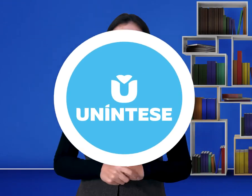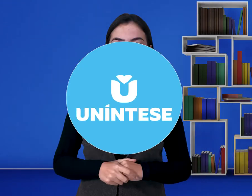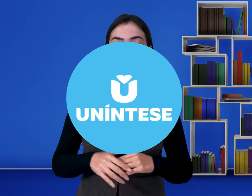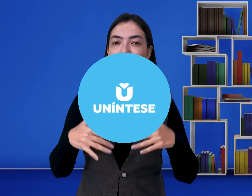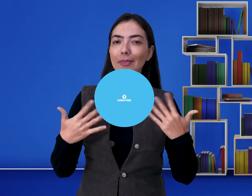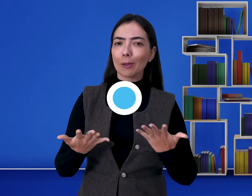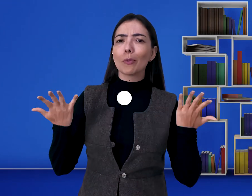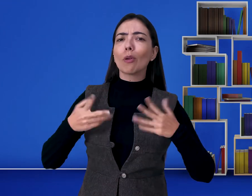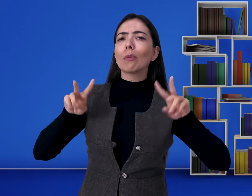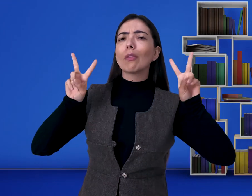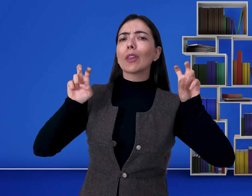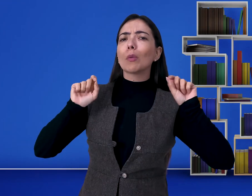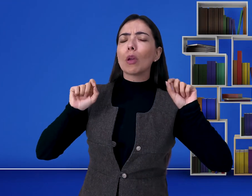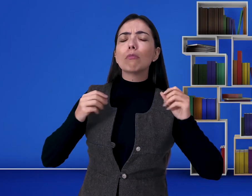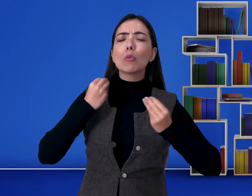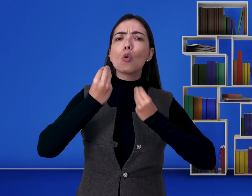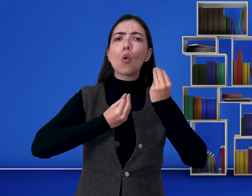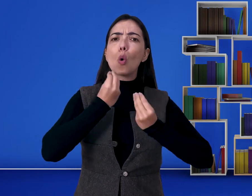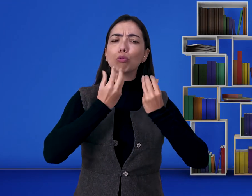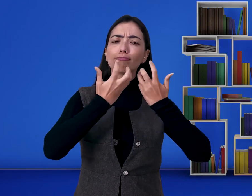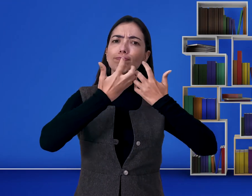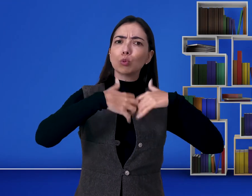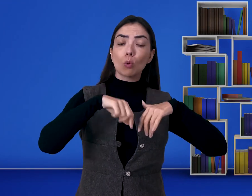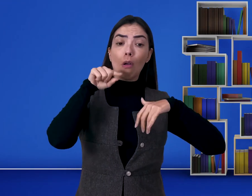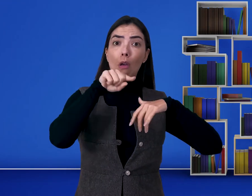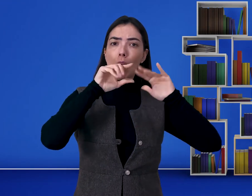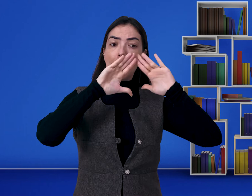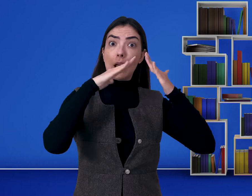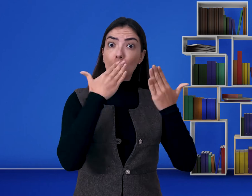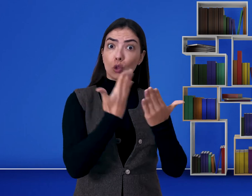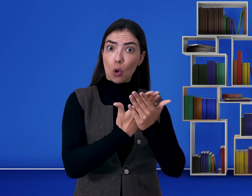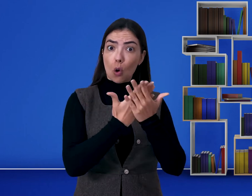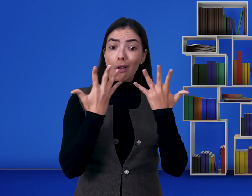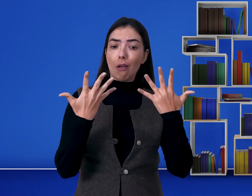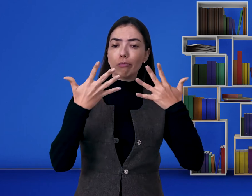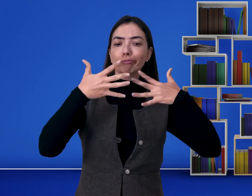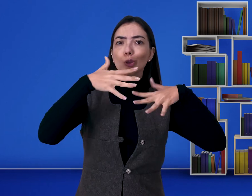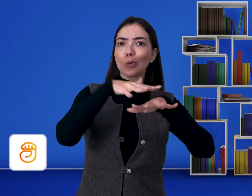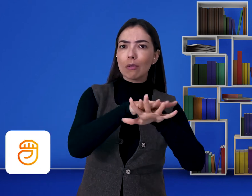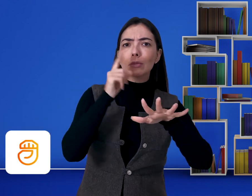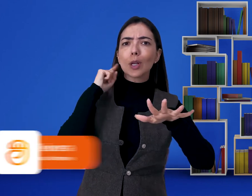Vamos lá. Como que acontece a inclusão do aluno surdo nas escolas?